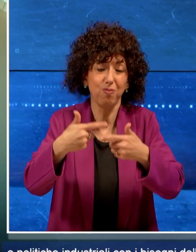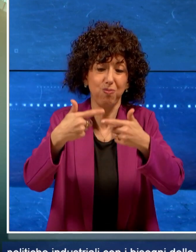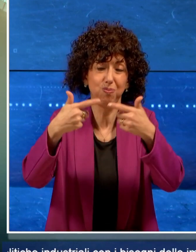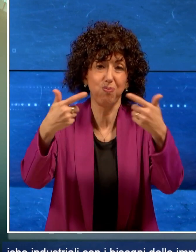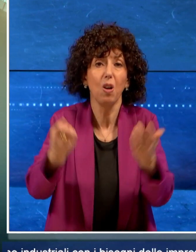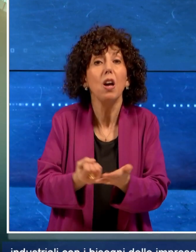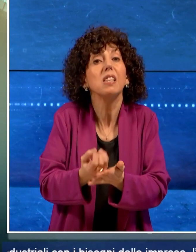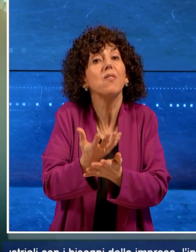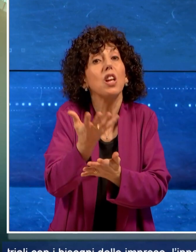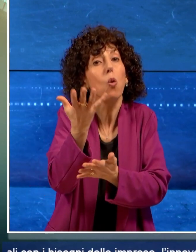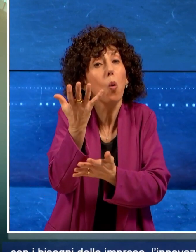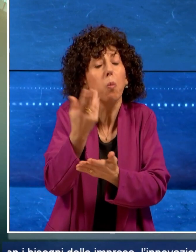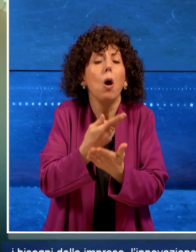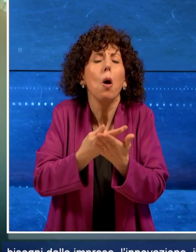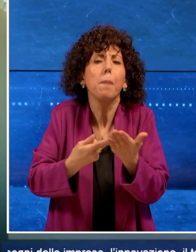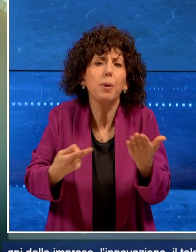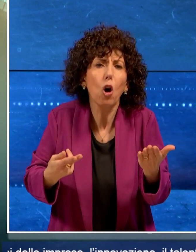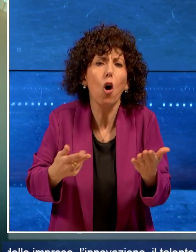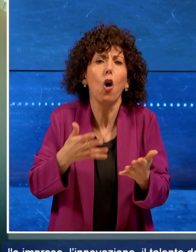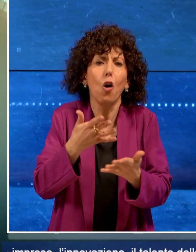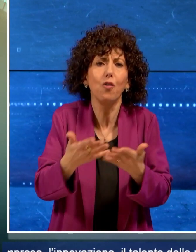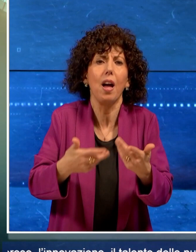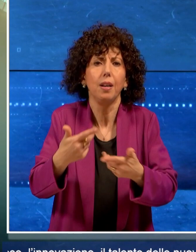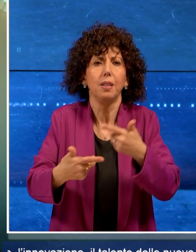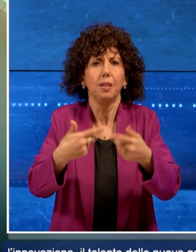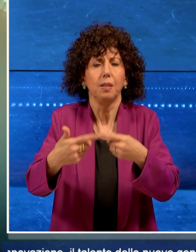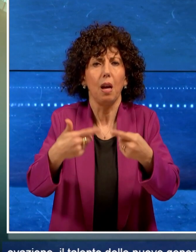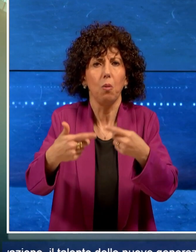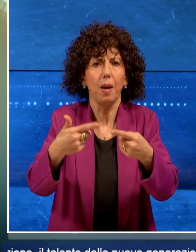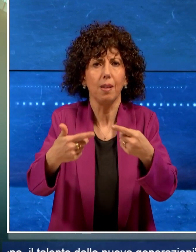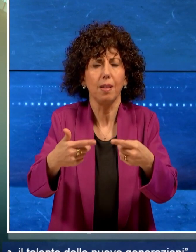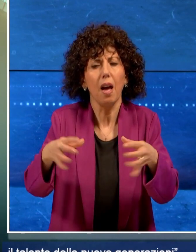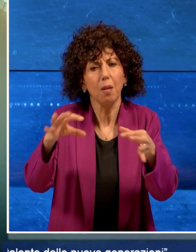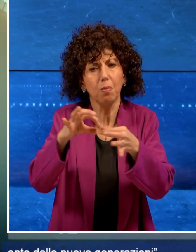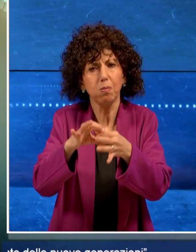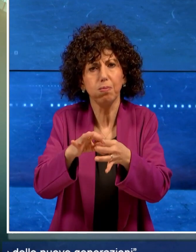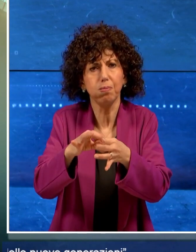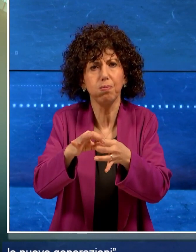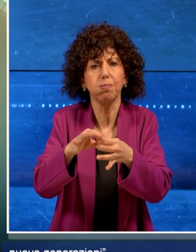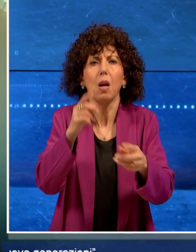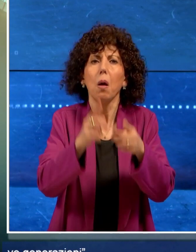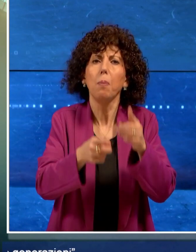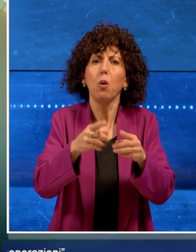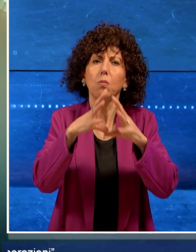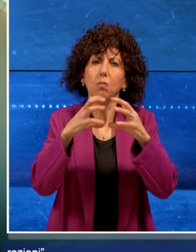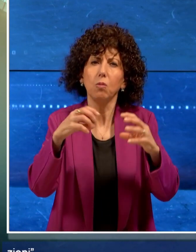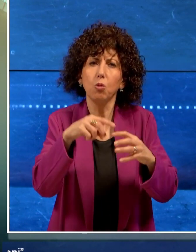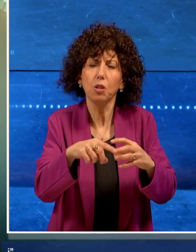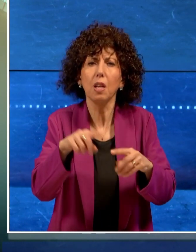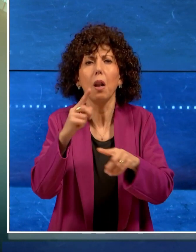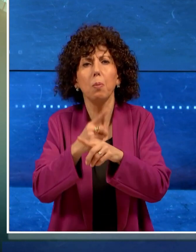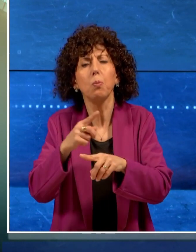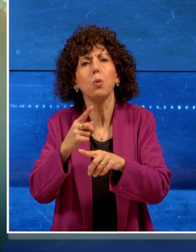e di sviluppo che stiamo cercando di intercettare coniugando le politiche industriali con i